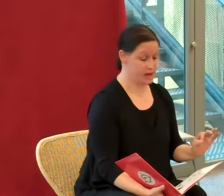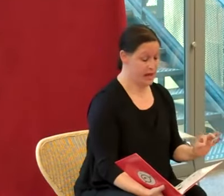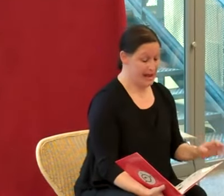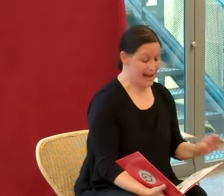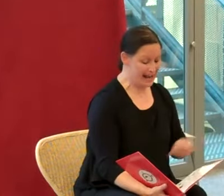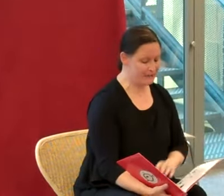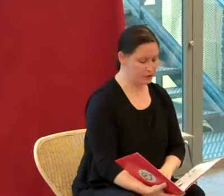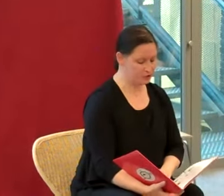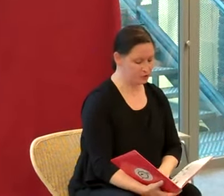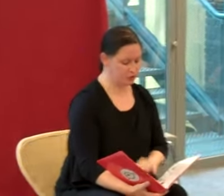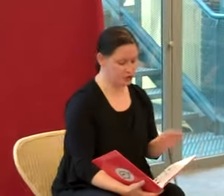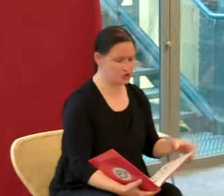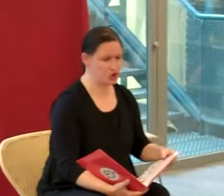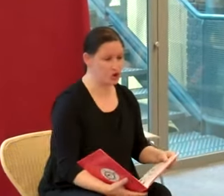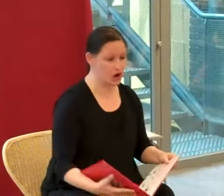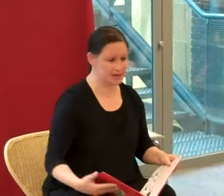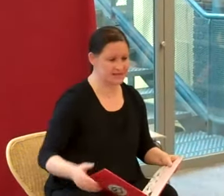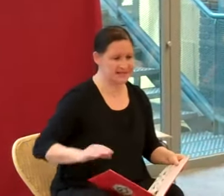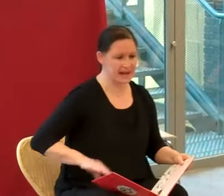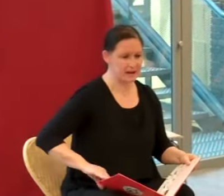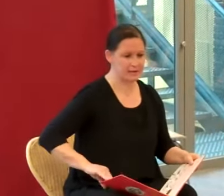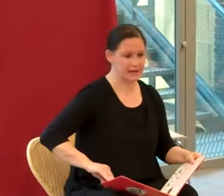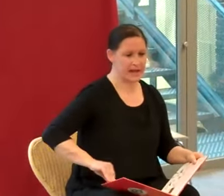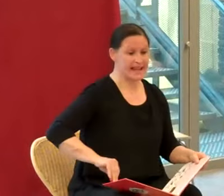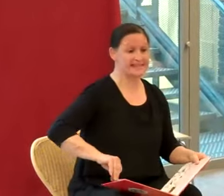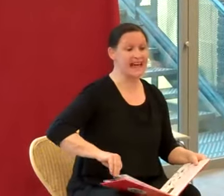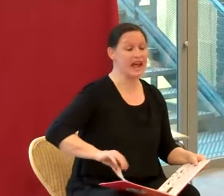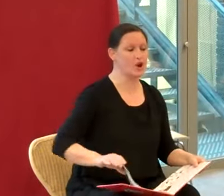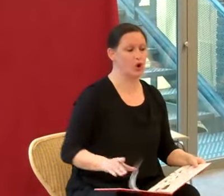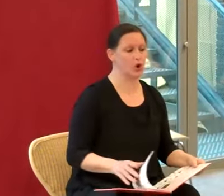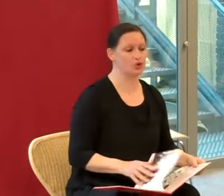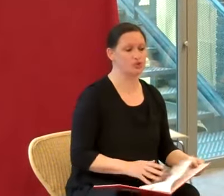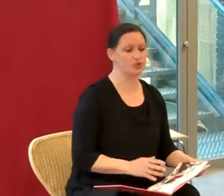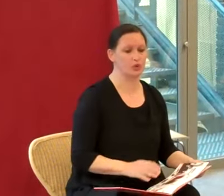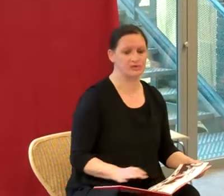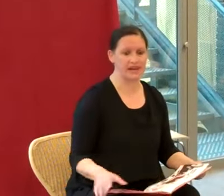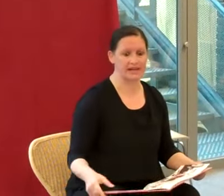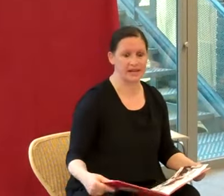L'aventure se corça dès le retour au péril.